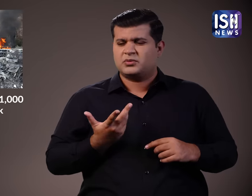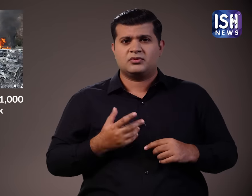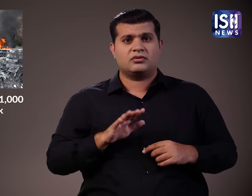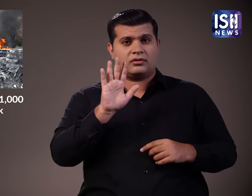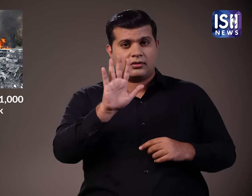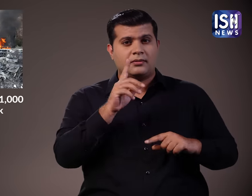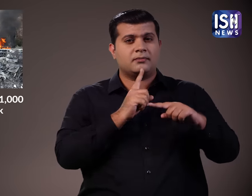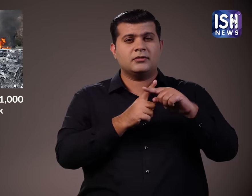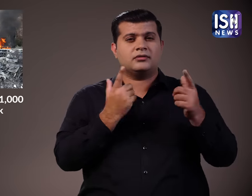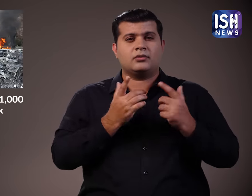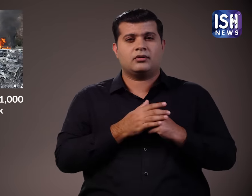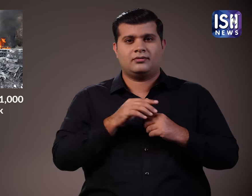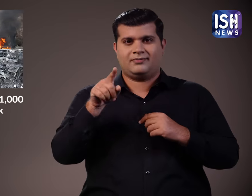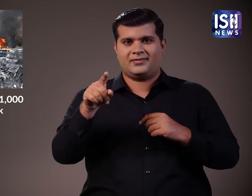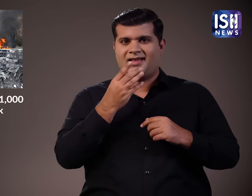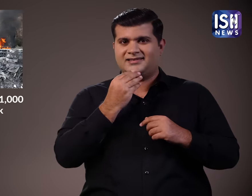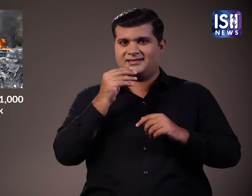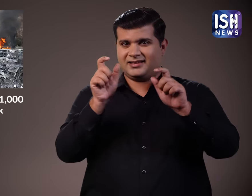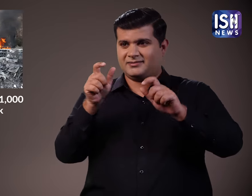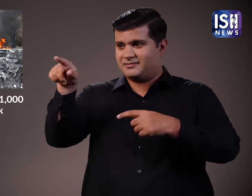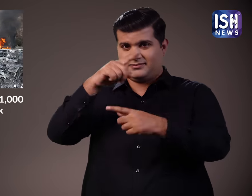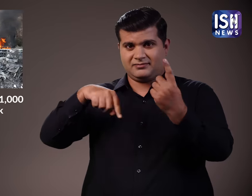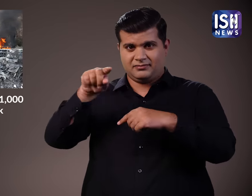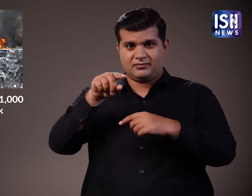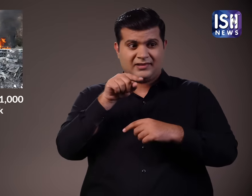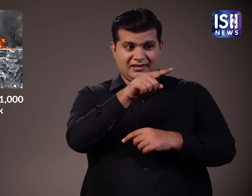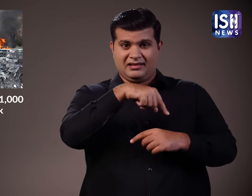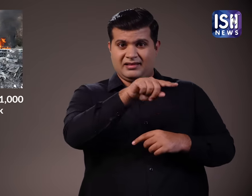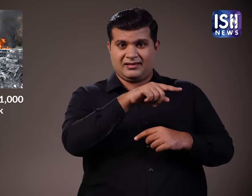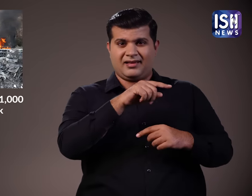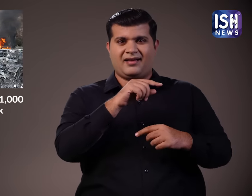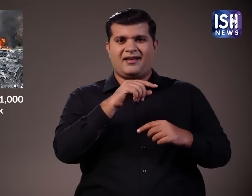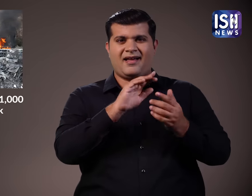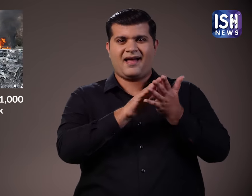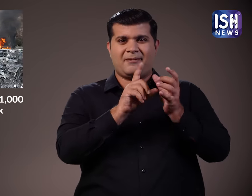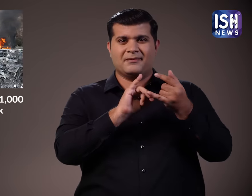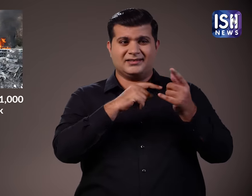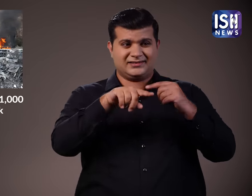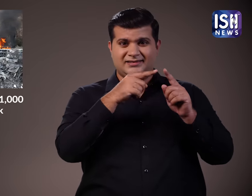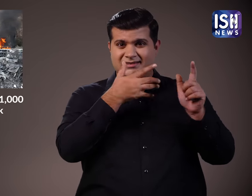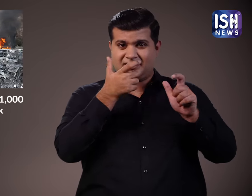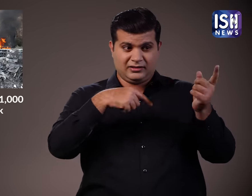उन्होंने कहा ये हमास आतंकवादी घरों में गुज गए पूरे परिवार्ट को